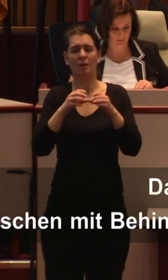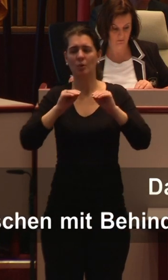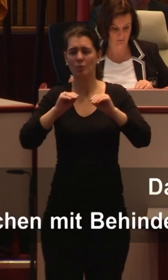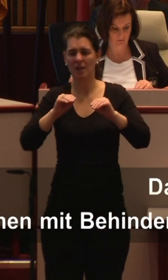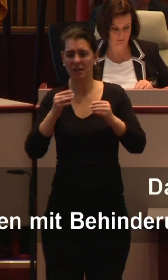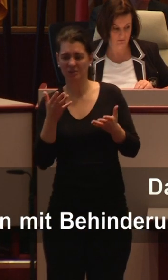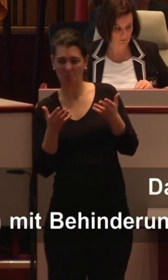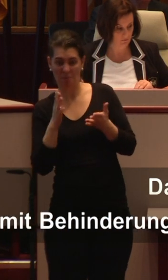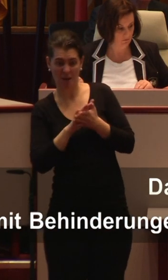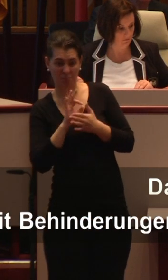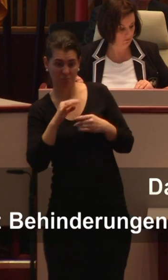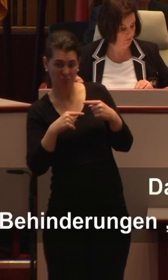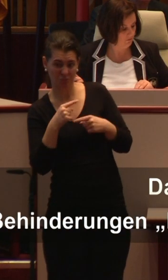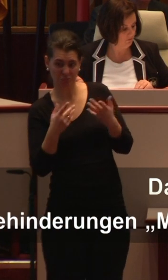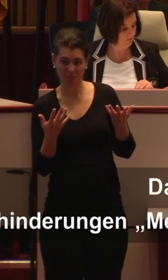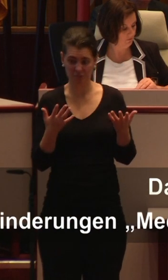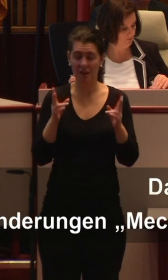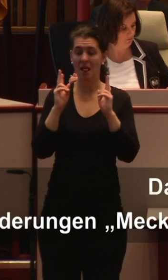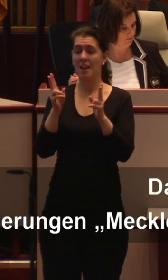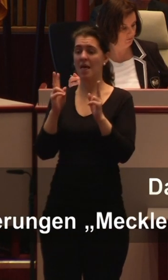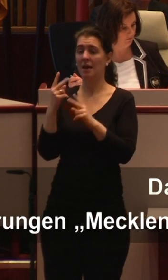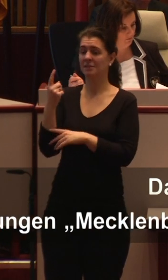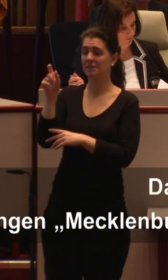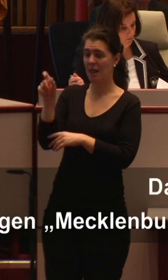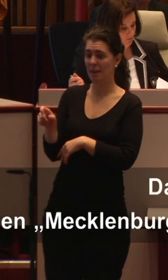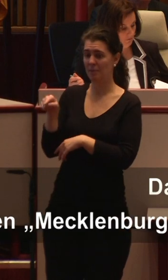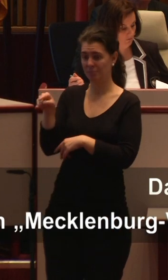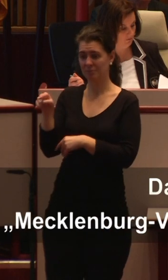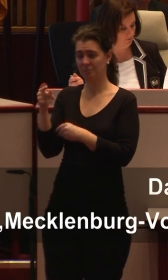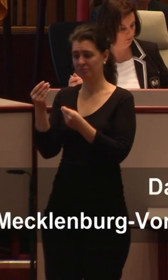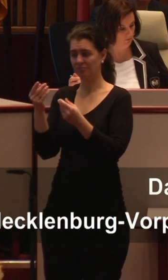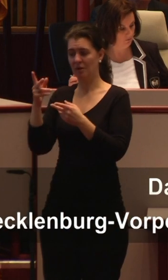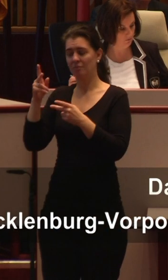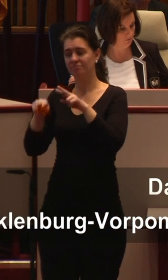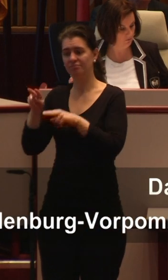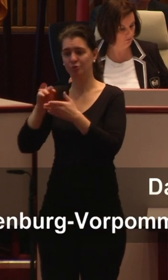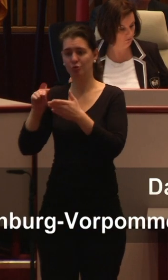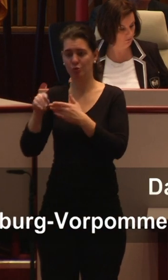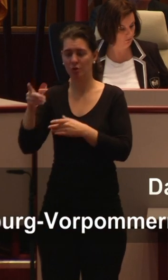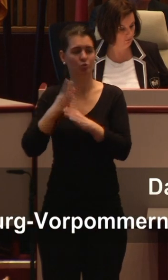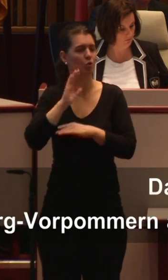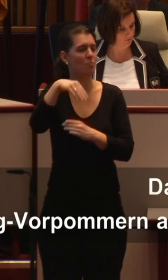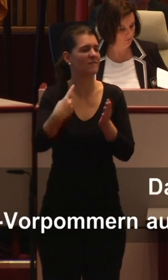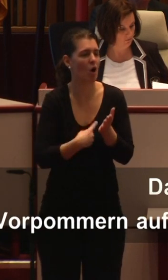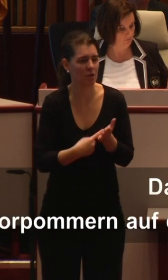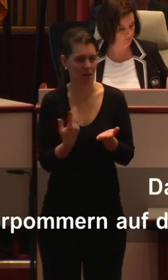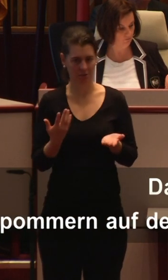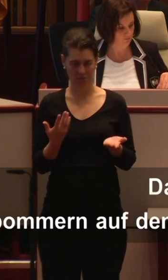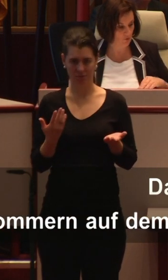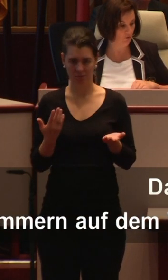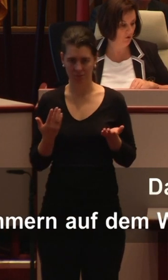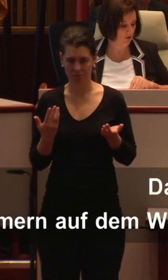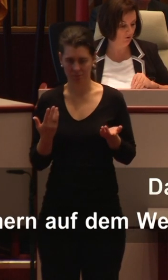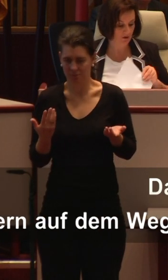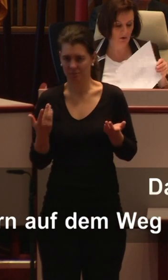Anspruch, den extrem unterschiedlichen Leistungsprofilen der Schüler gerecht zu werden, schlichtweg überfordert sein werden. Wir Nationalen stehen auf dem